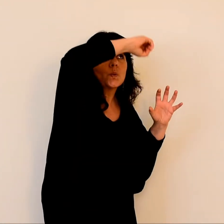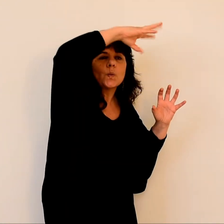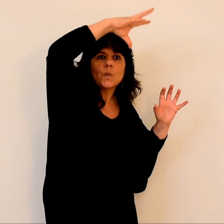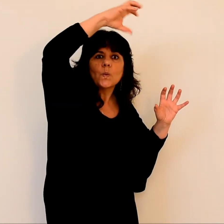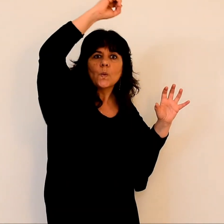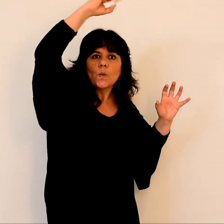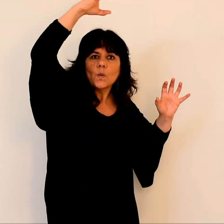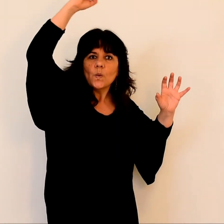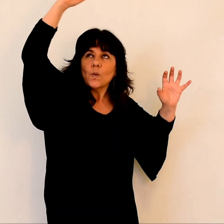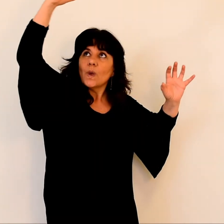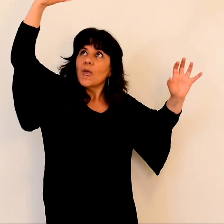ombre.